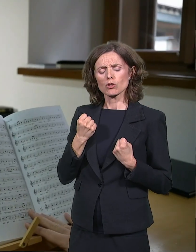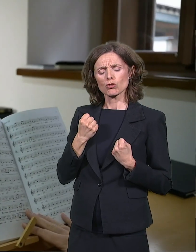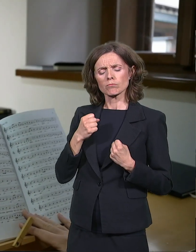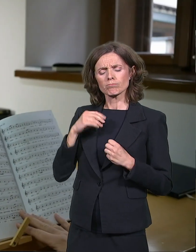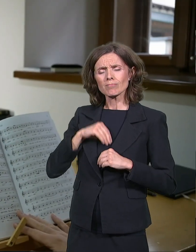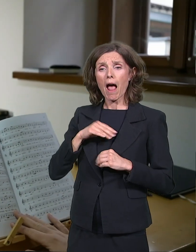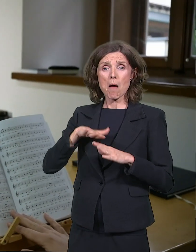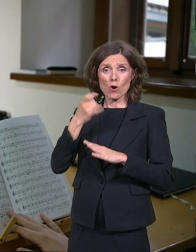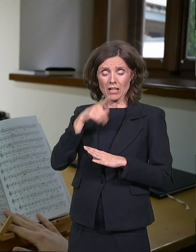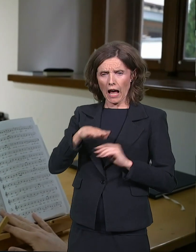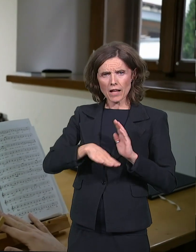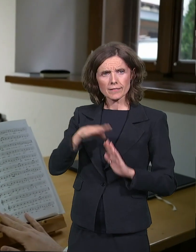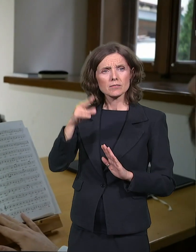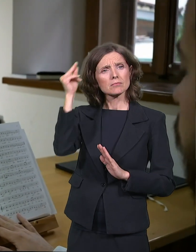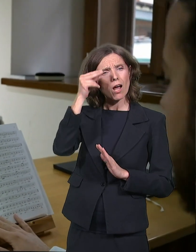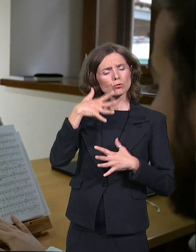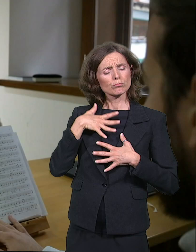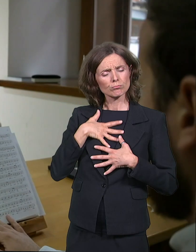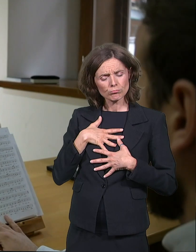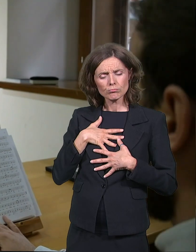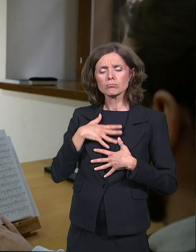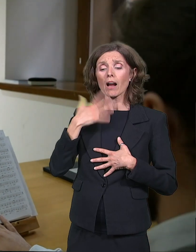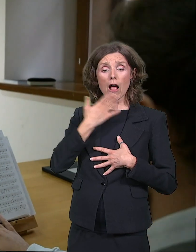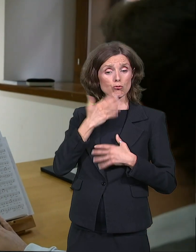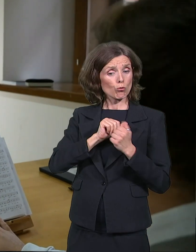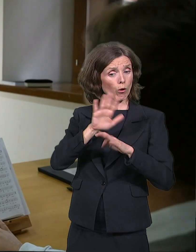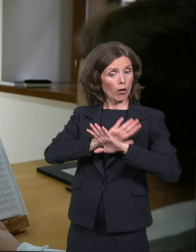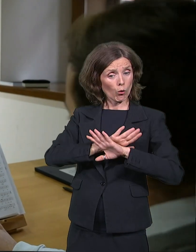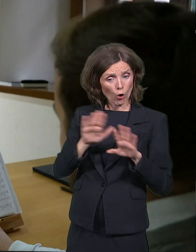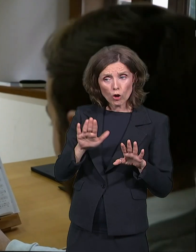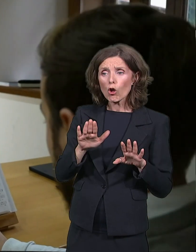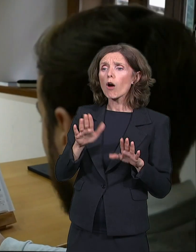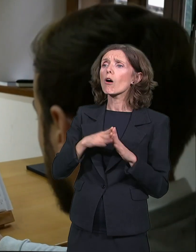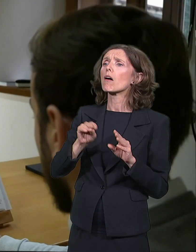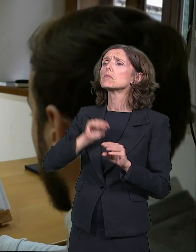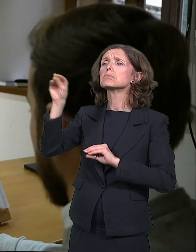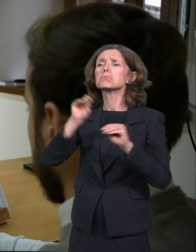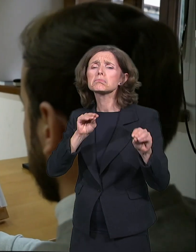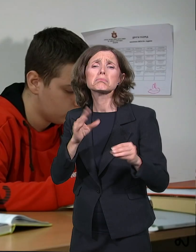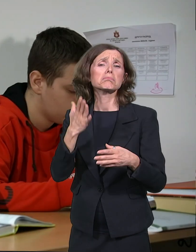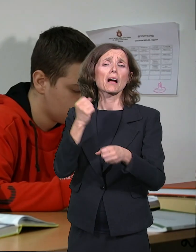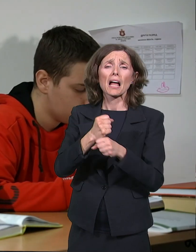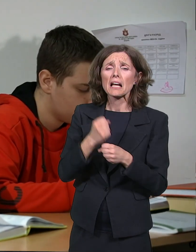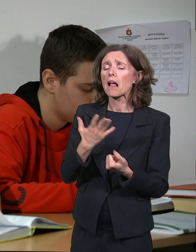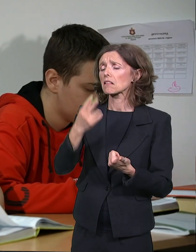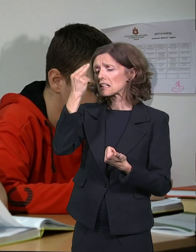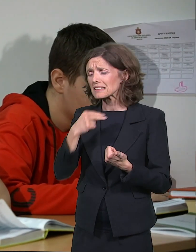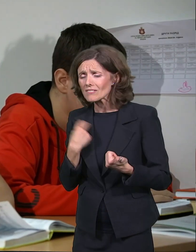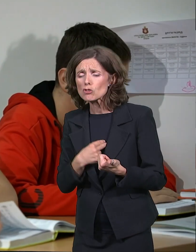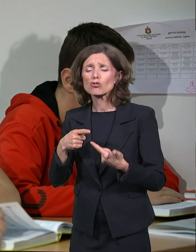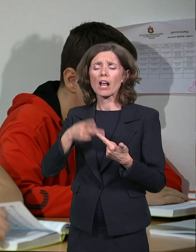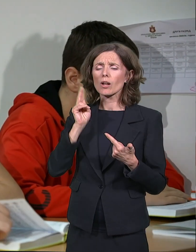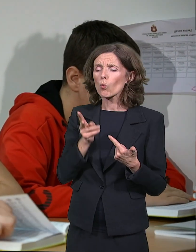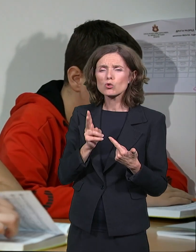pošaljate, na bilo kakvu funkciju postavite, bilo kakvu ulogu da imaju u crkvi, oni će biti najbolji.